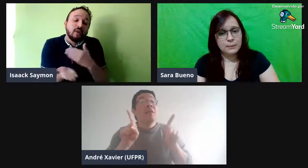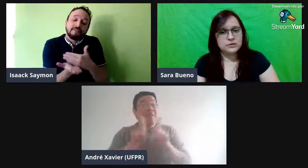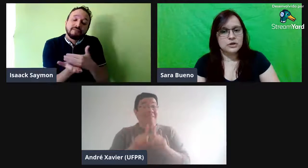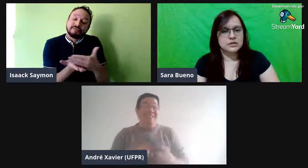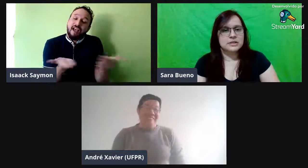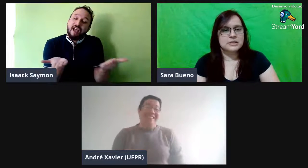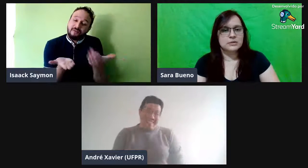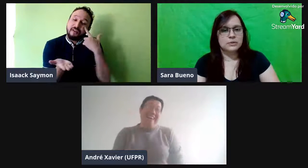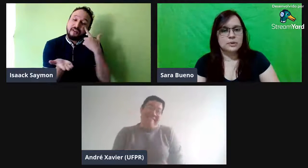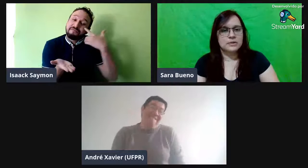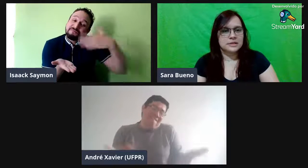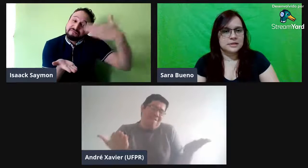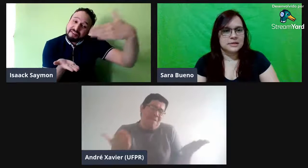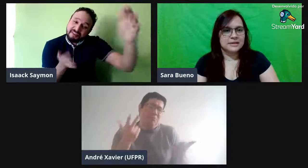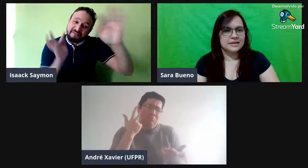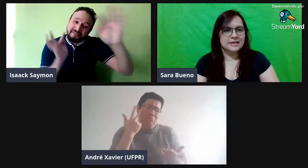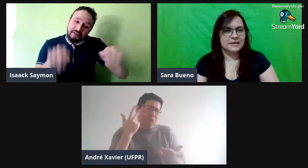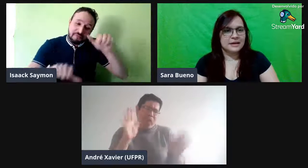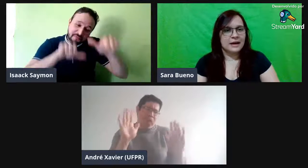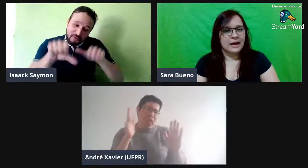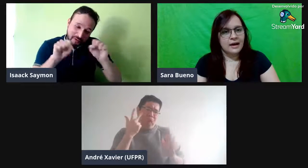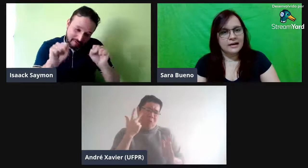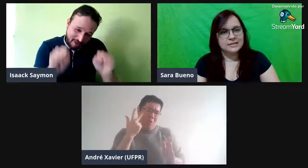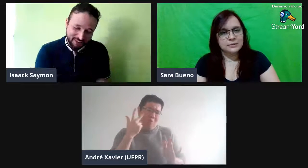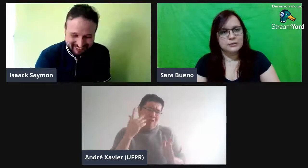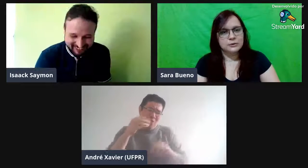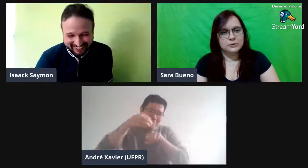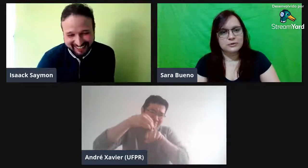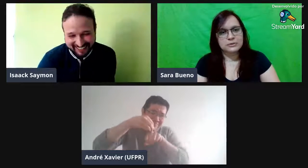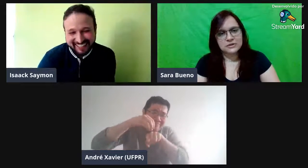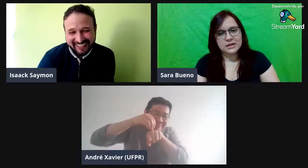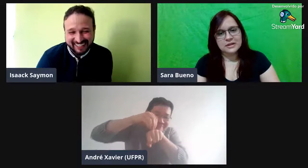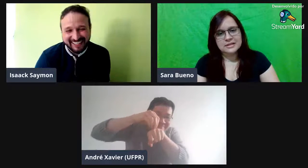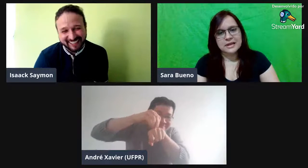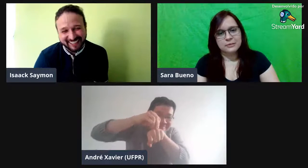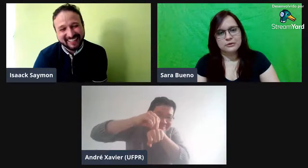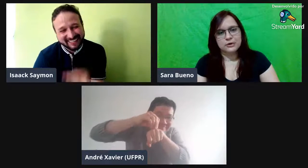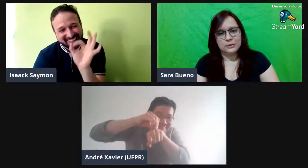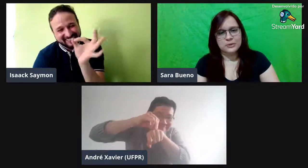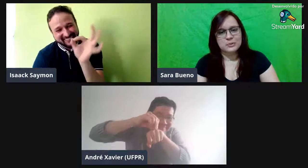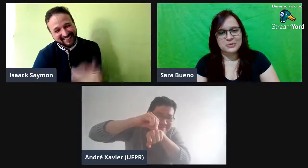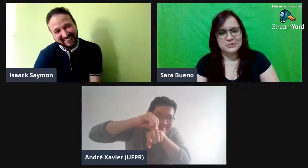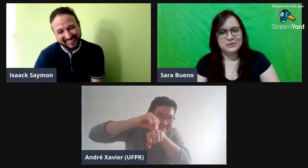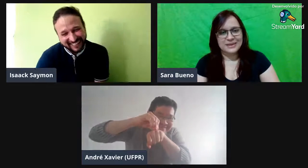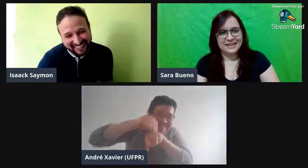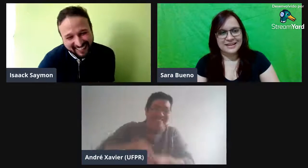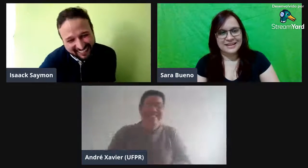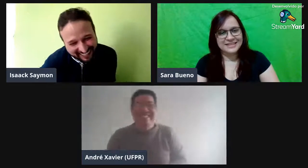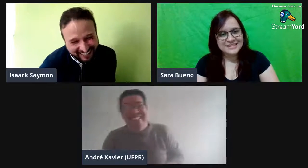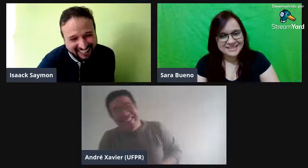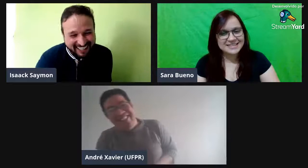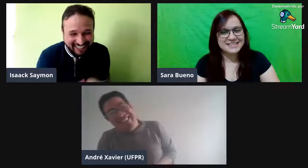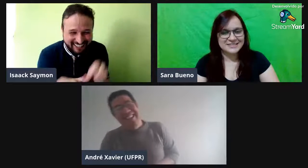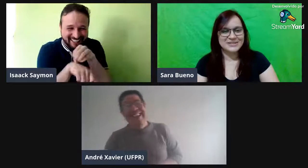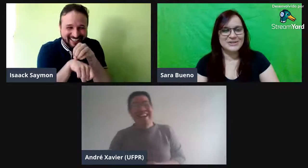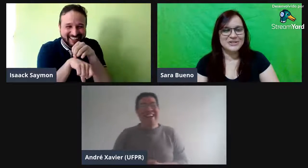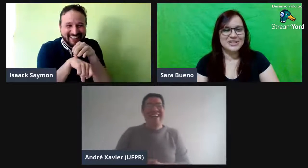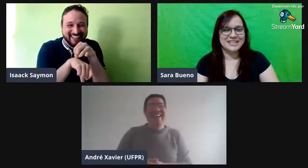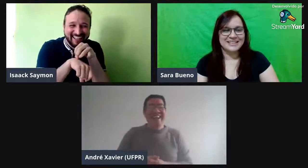prosódia em si, eu tô meio assim, ah, sim, professor, vamos ver, quem sabe futuramente eu posso mudar, né? Ele, sim, sim, só uma diquinha.